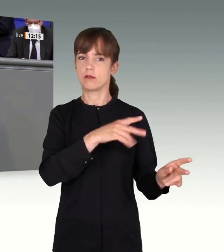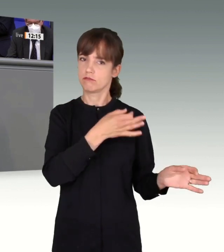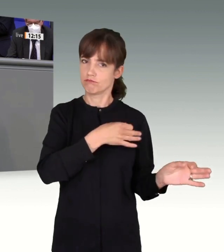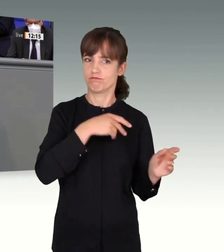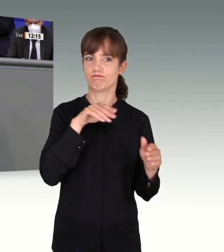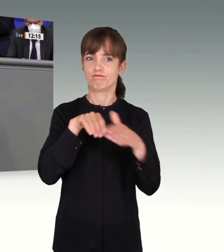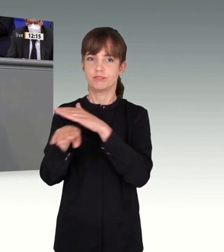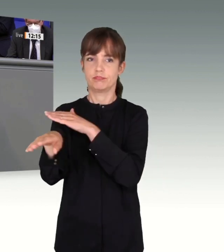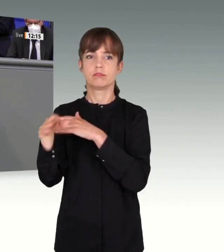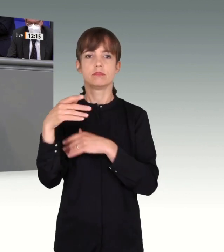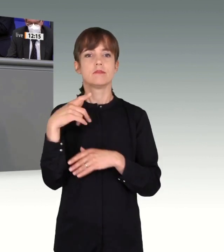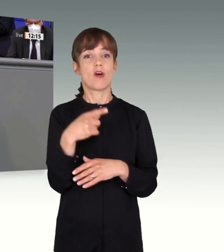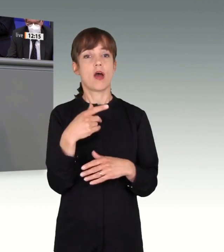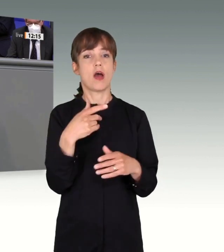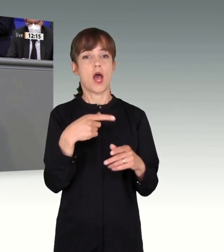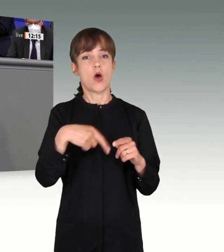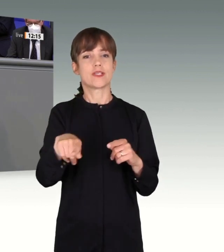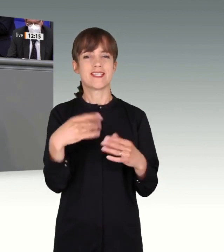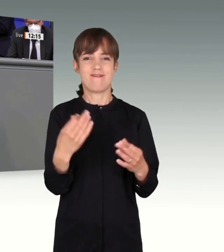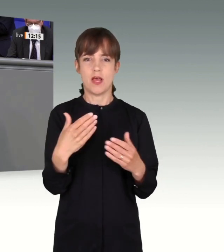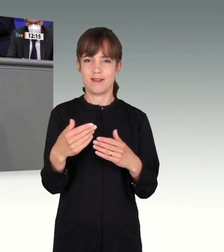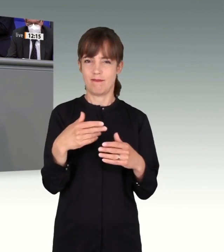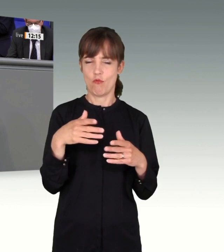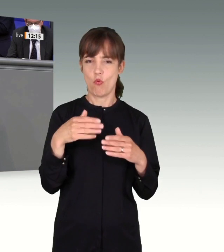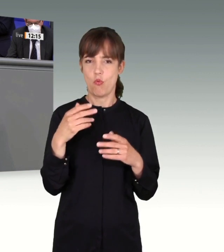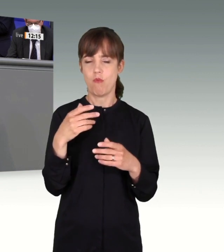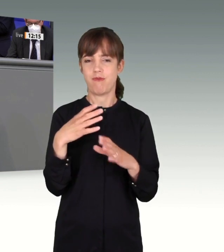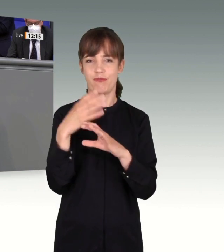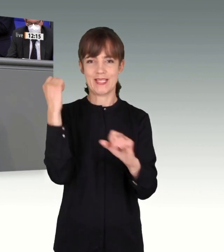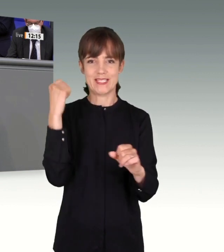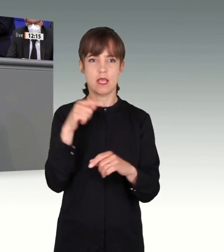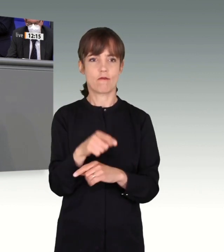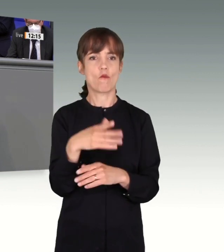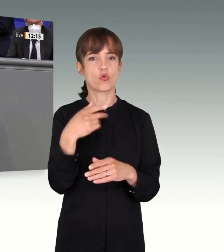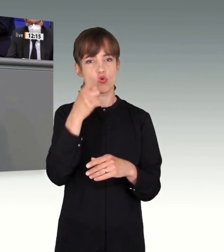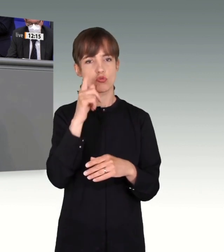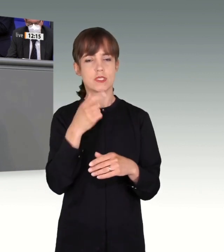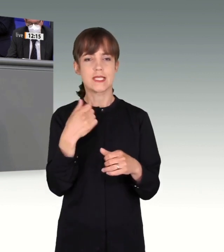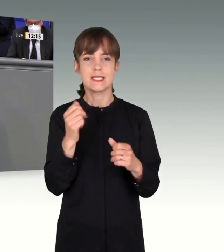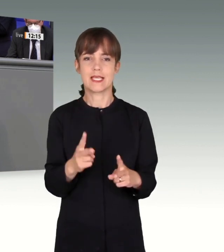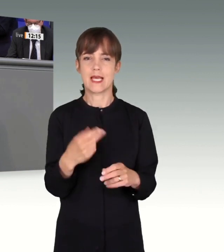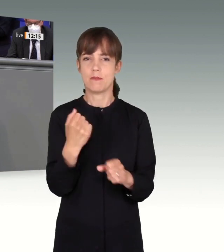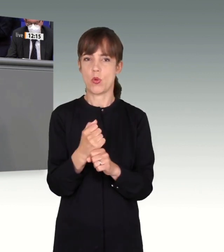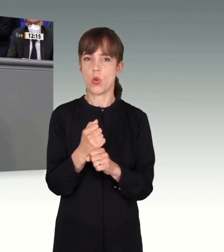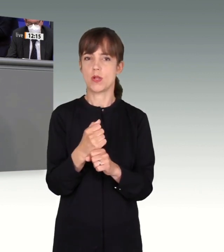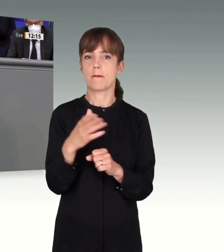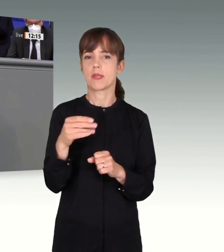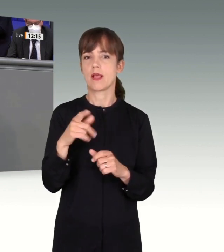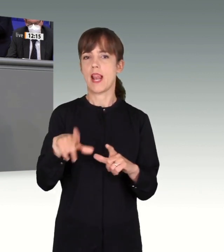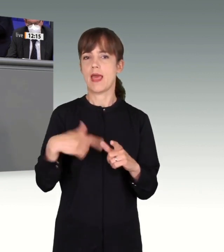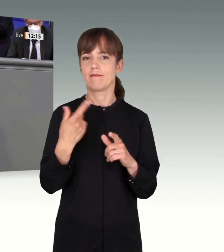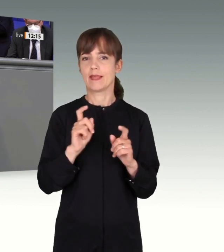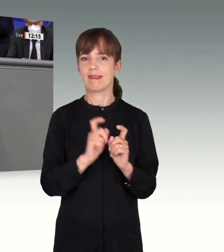mit einer Live-TKÜ verfolgt hatten, das Bundespolizeipräsidium Potsdam sich einschaltete, das Bundesamt für